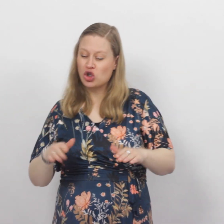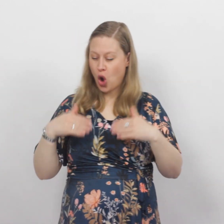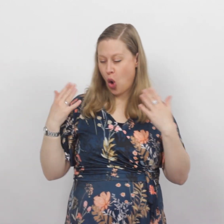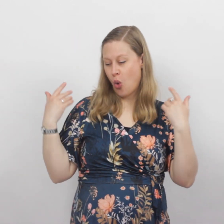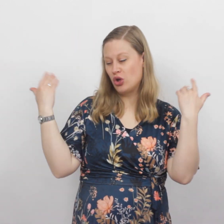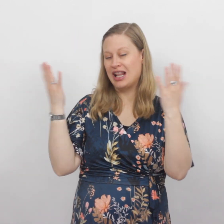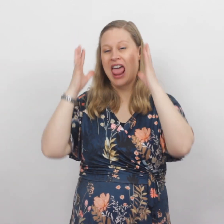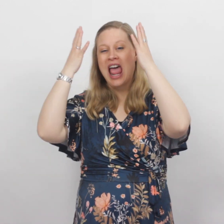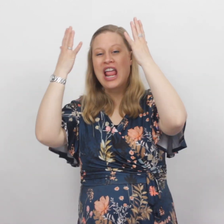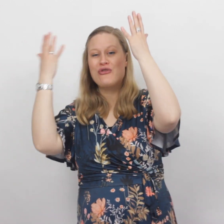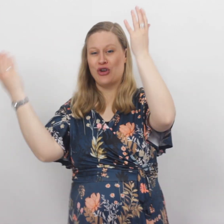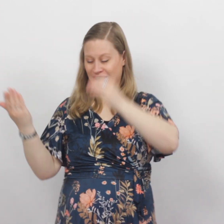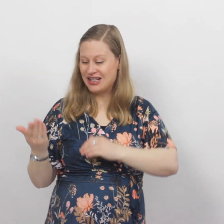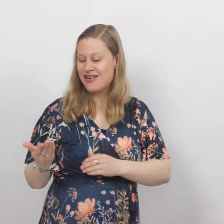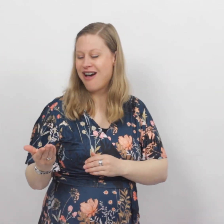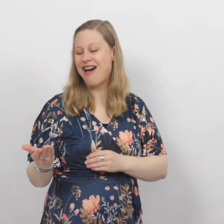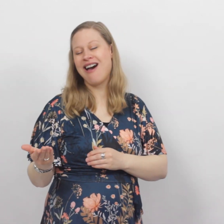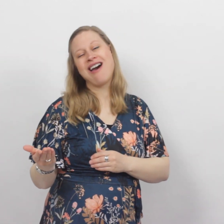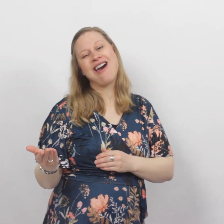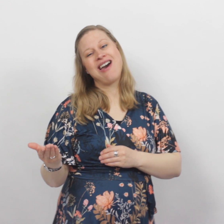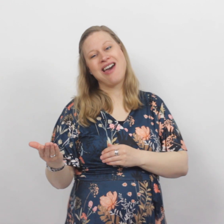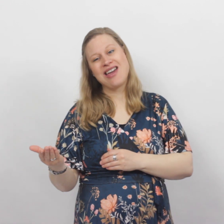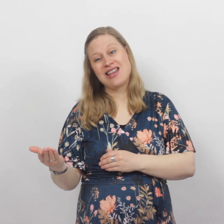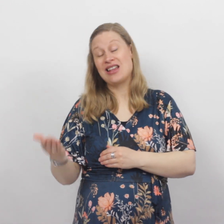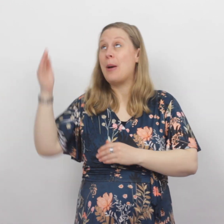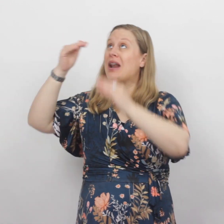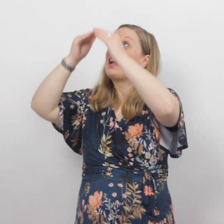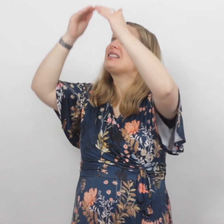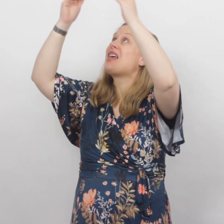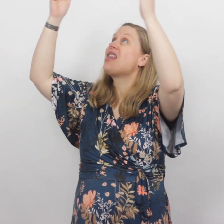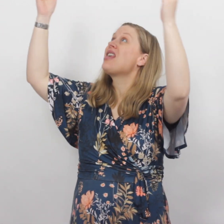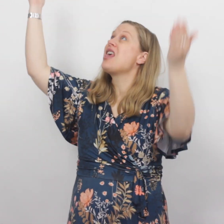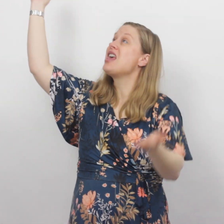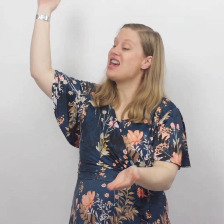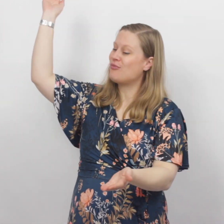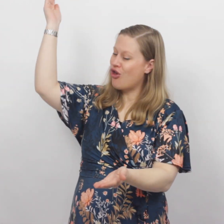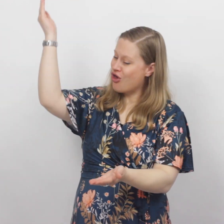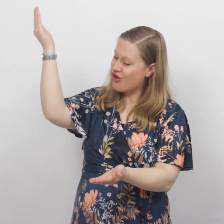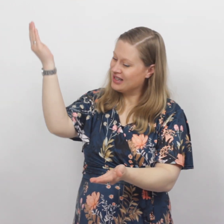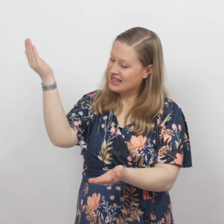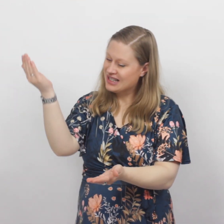zo ons leven En jij brengt de hemel Aan